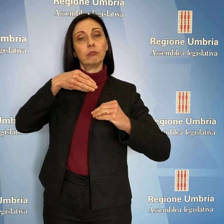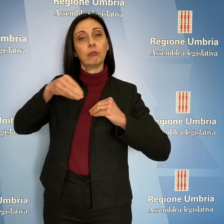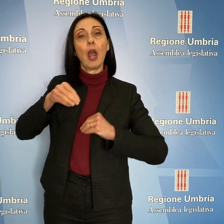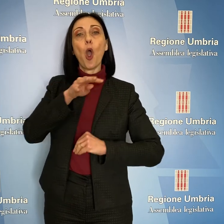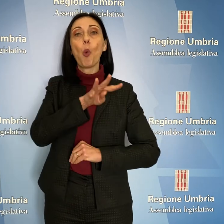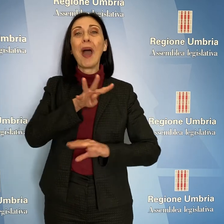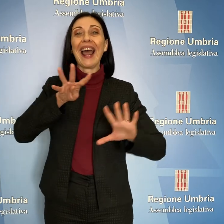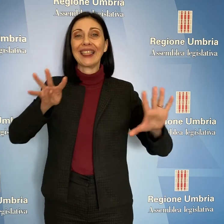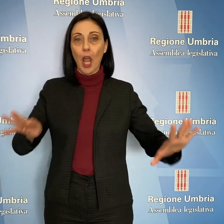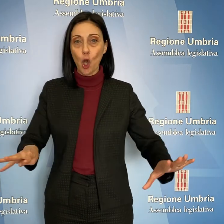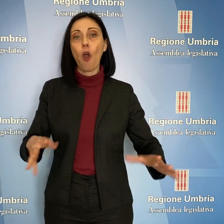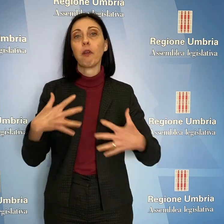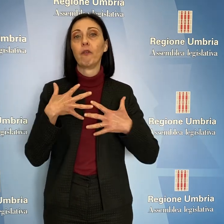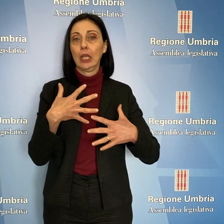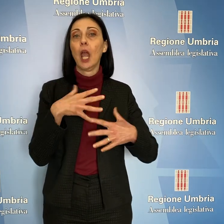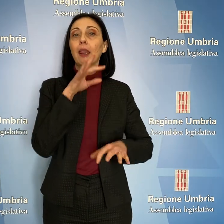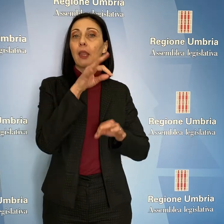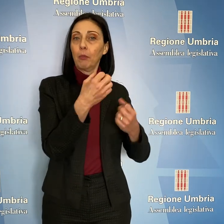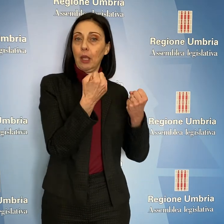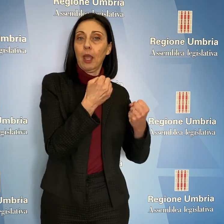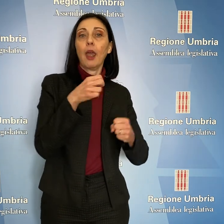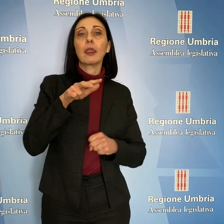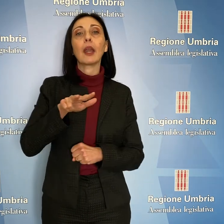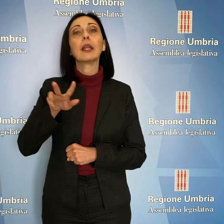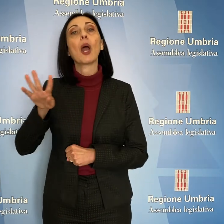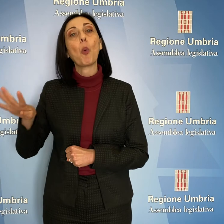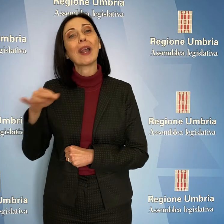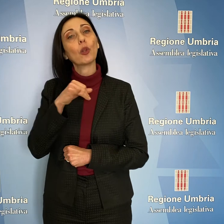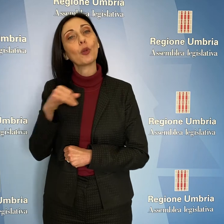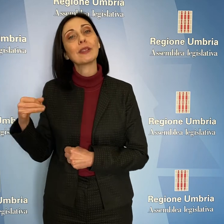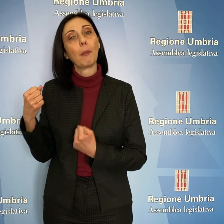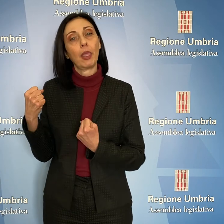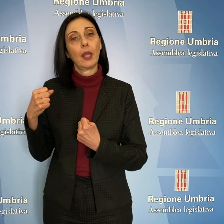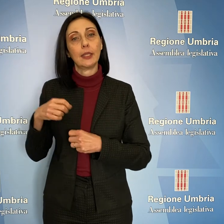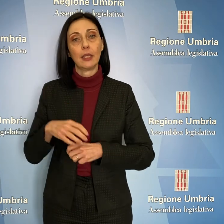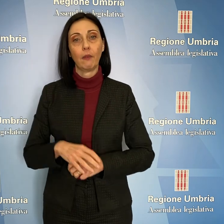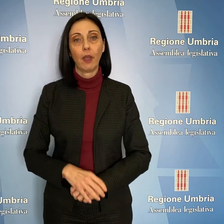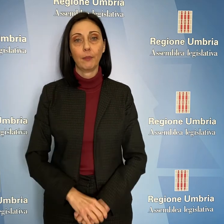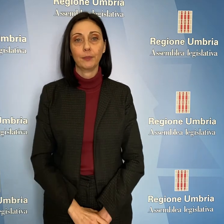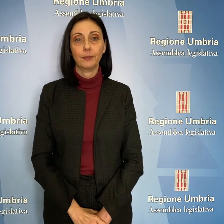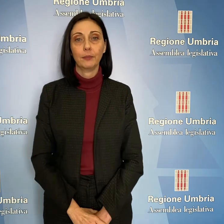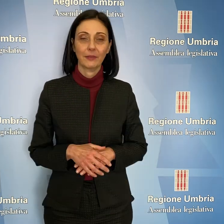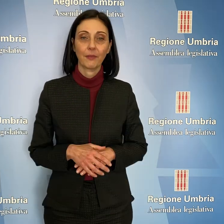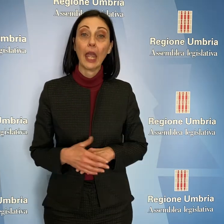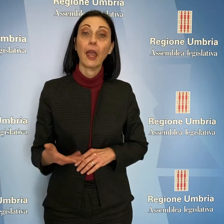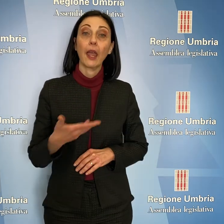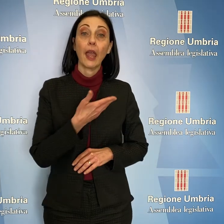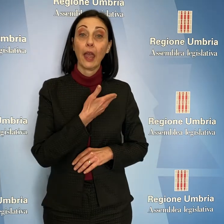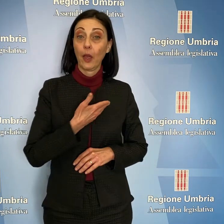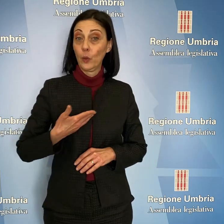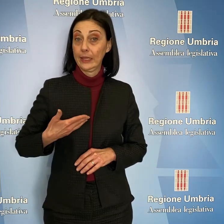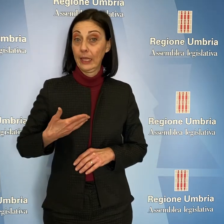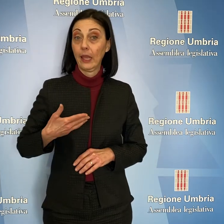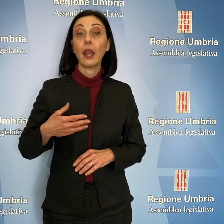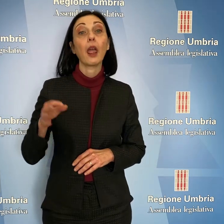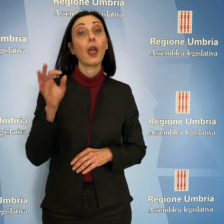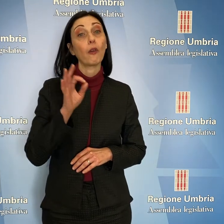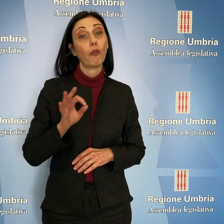ventilatori per le terapie intensive e 34 per le semi-intensive. Il consigliere Andrea Fora,